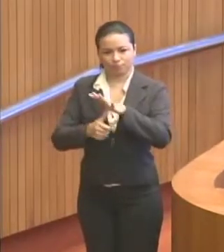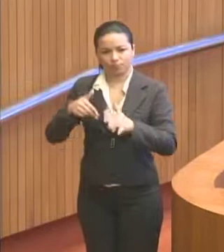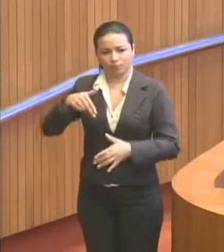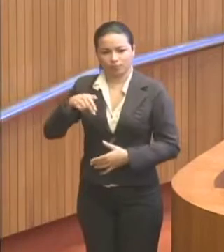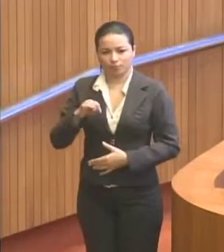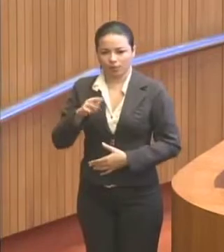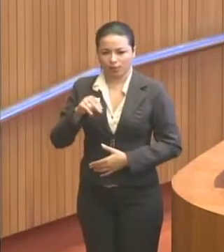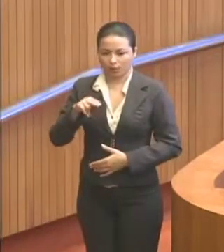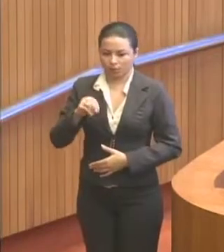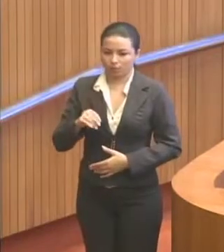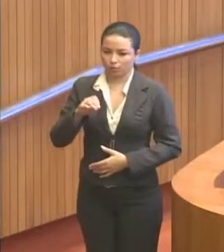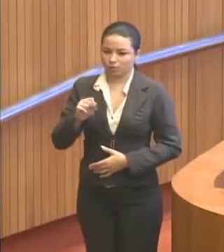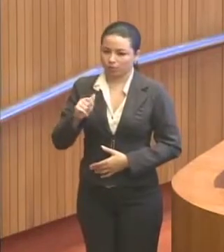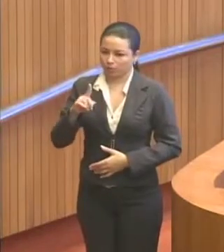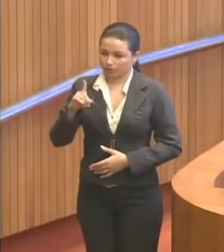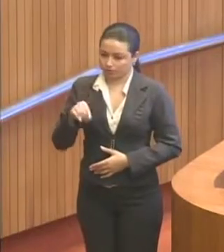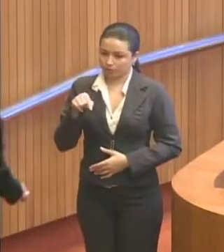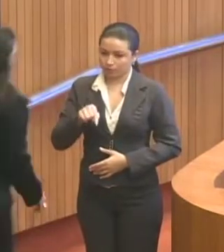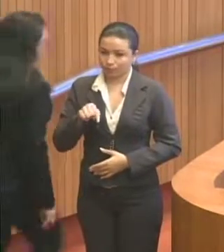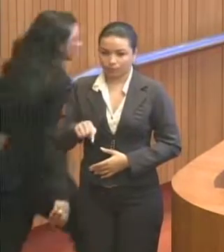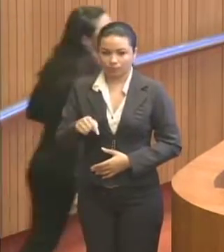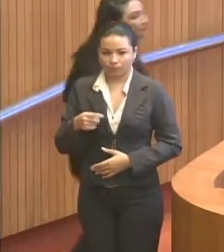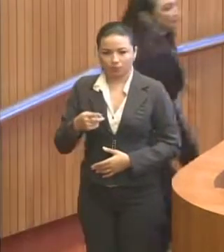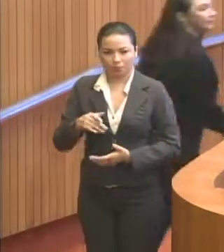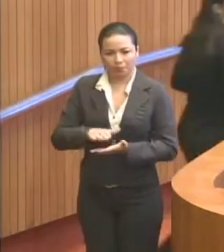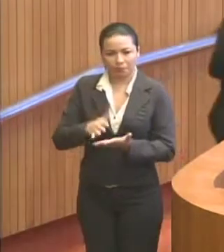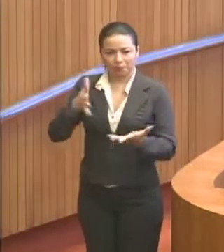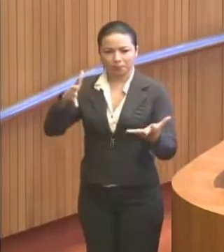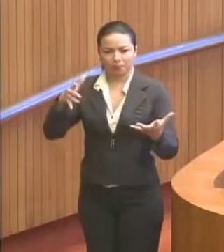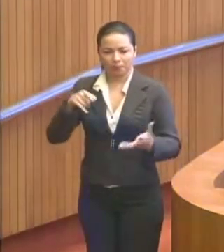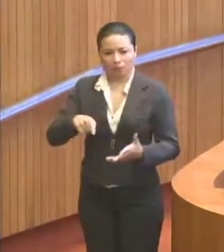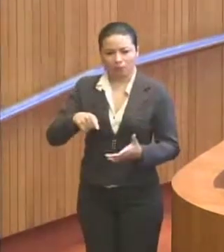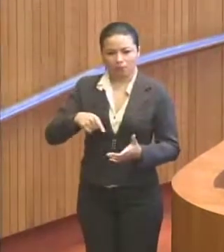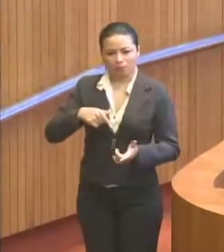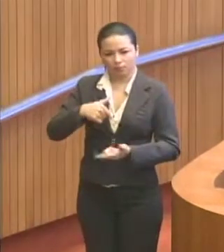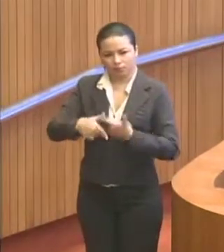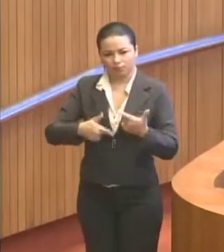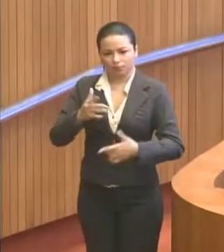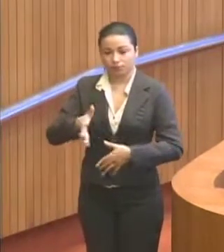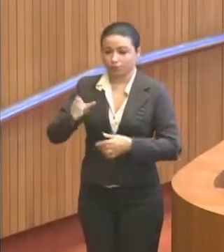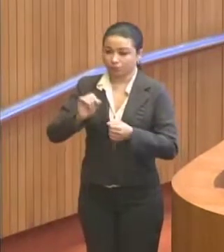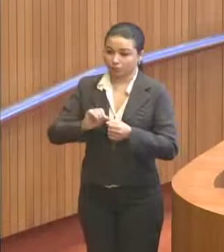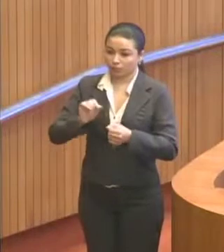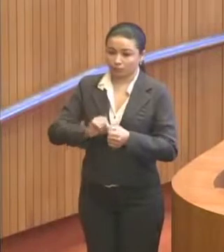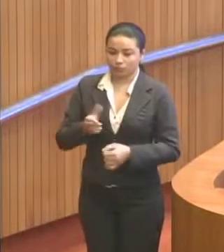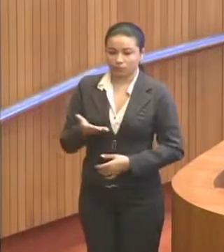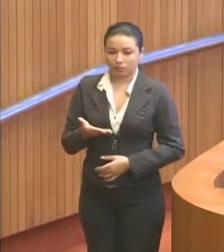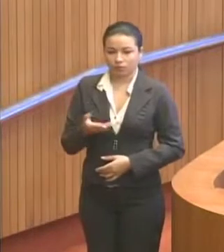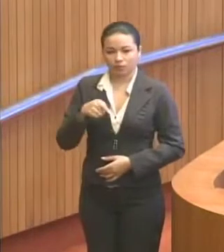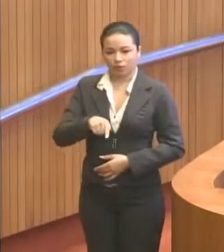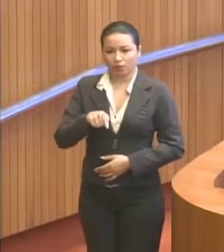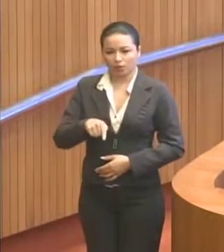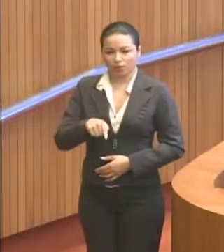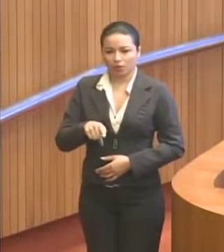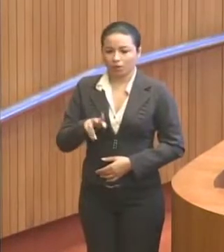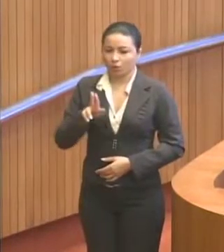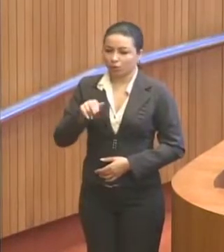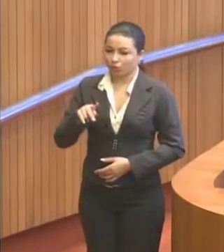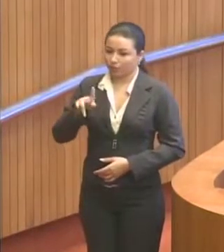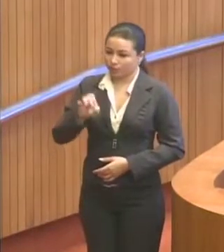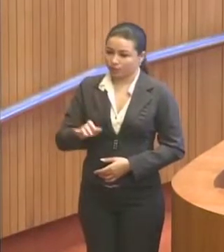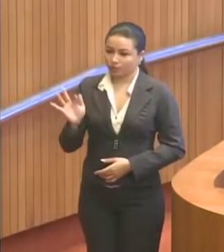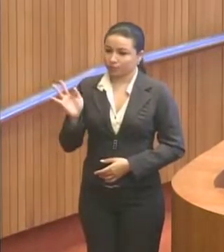Salgado pelo brilhante desempenho que vem feito na Universidade Federal do nosso Estado.